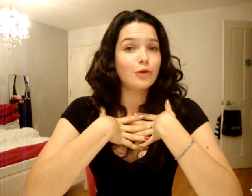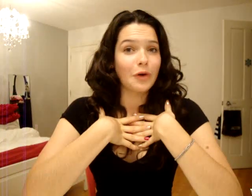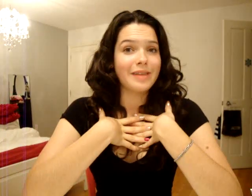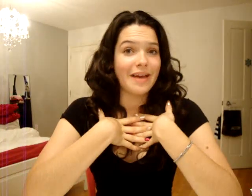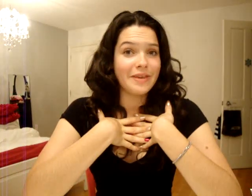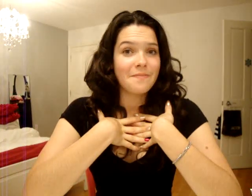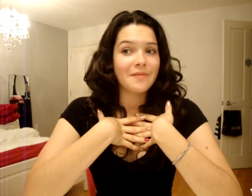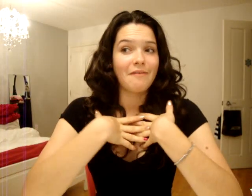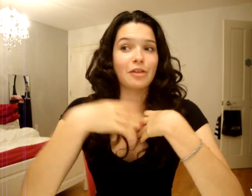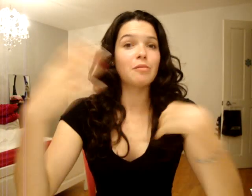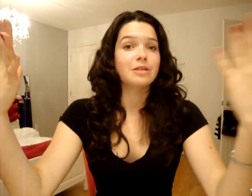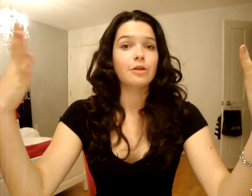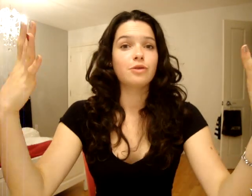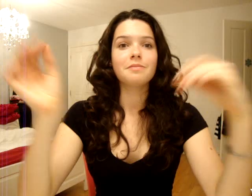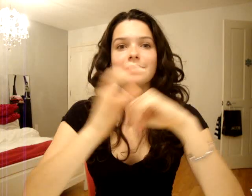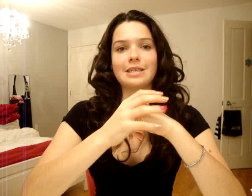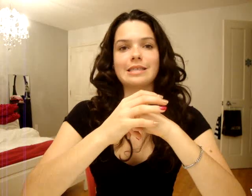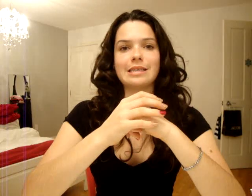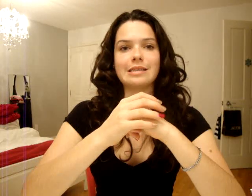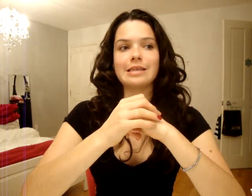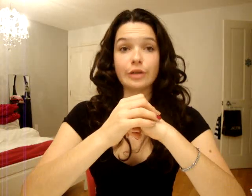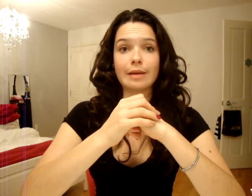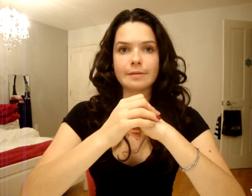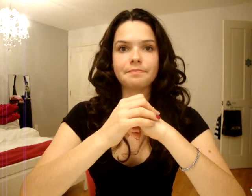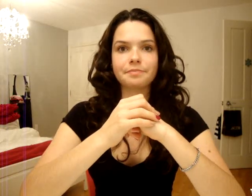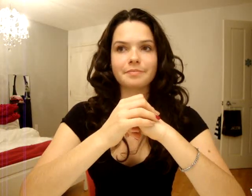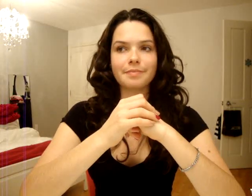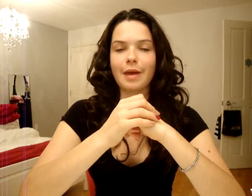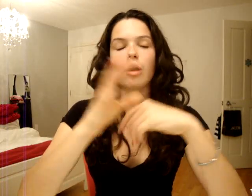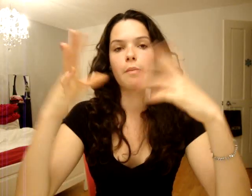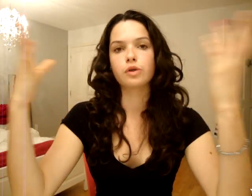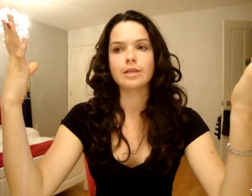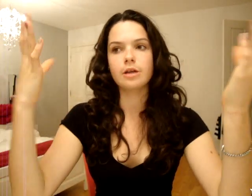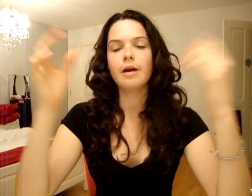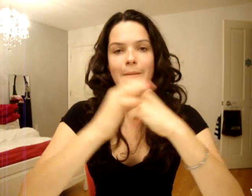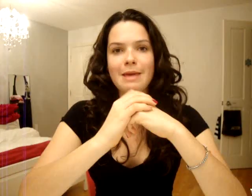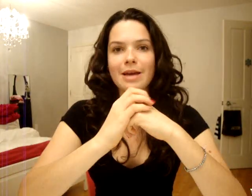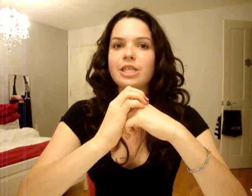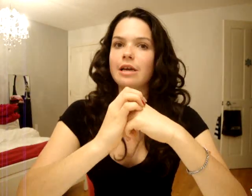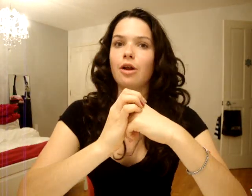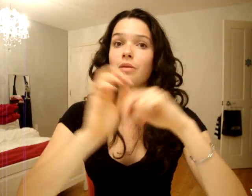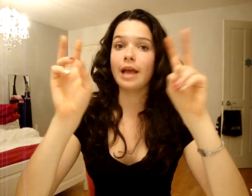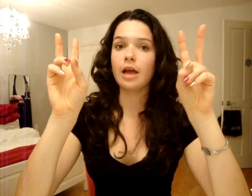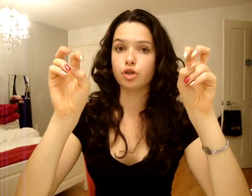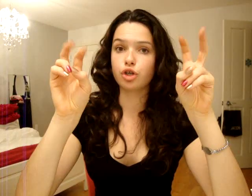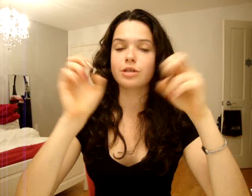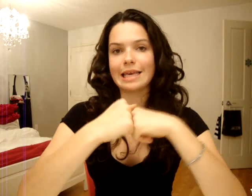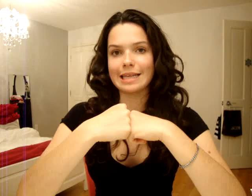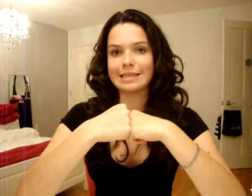sauves ta vie. Fait que tout le monde va dire dessus, c'est horrible. Mais on n pas joué à ça, là. Mais imaginez, là, on était juste 400.